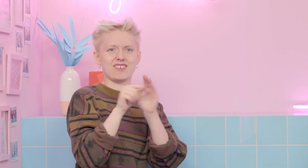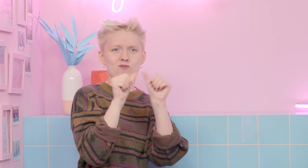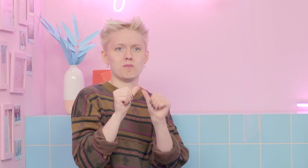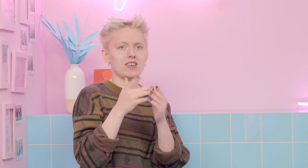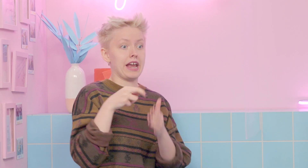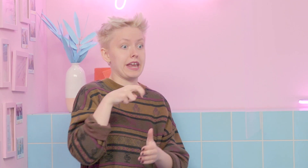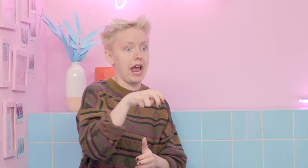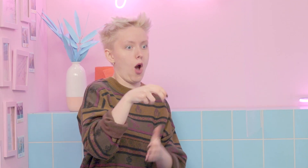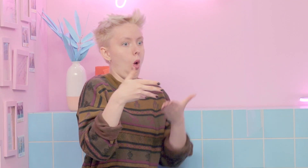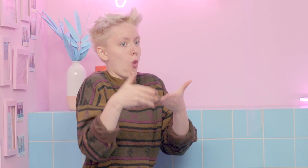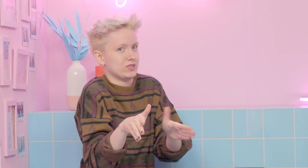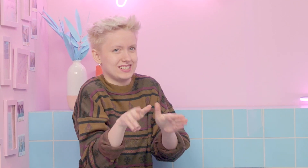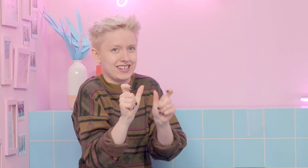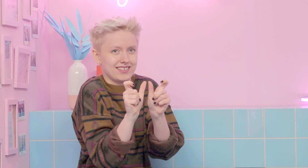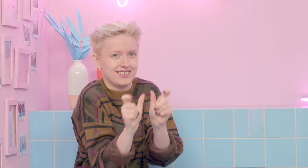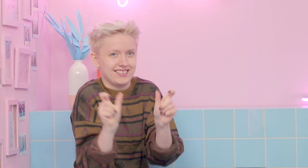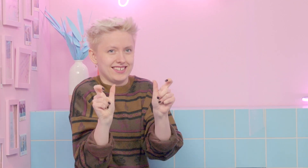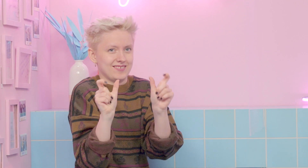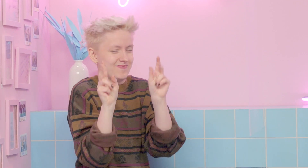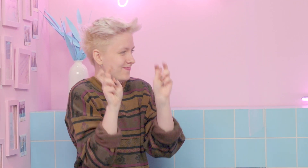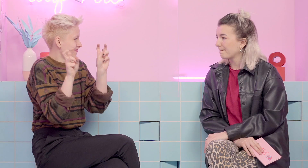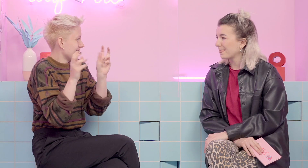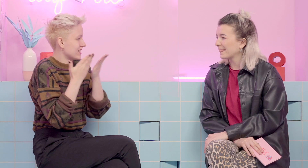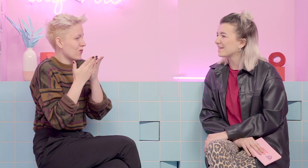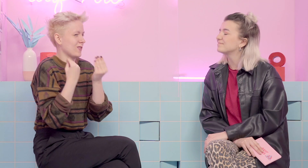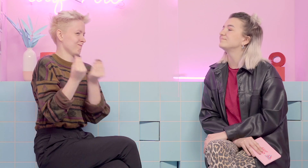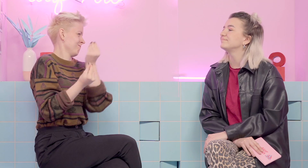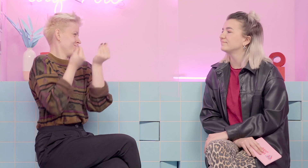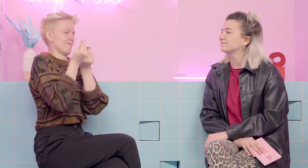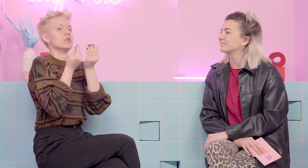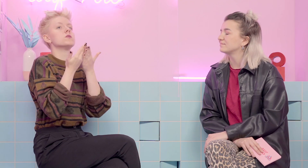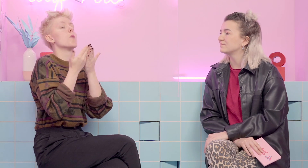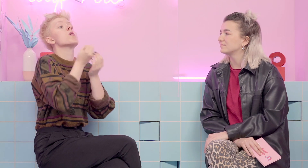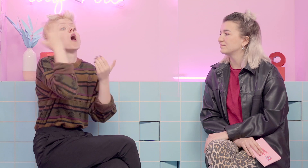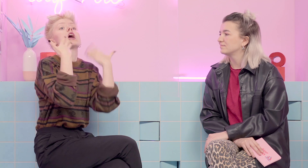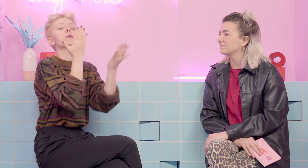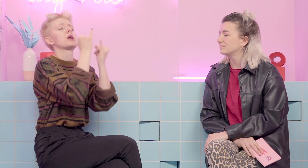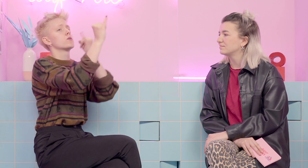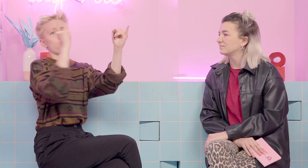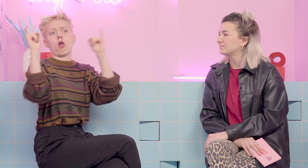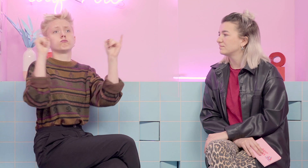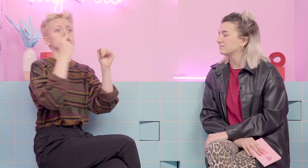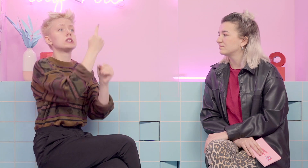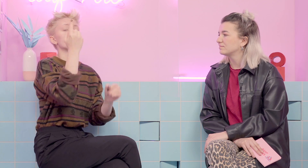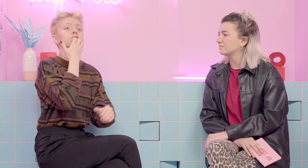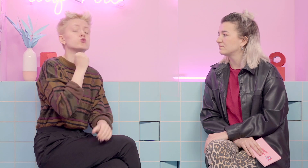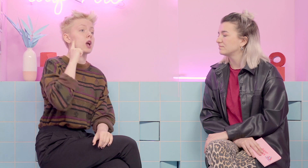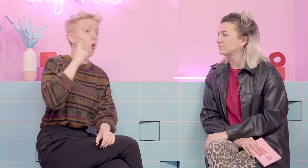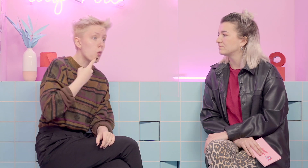sowas Defizitorientiertes. Also sowas wie Gehlos, das würde man ja auch nicht sagen. Also durch dieses Los ist es irgendwie negativ. Und